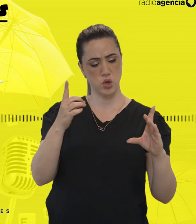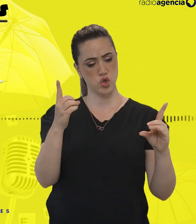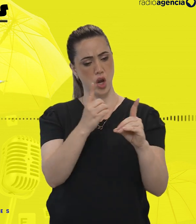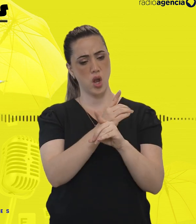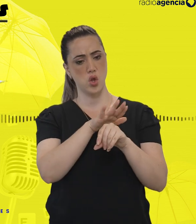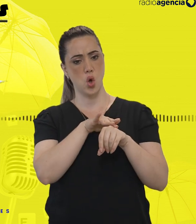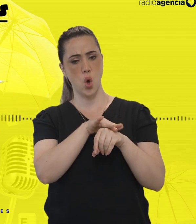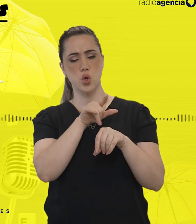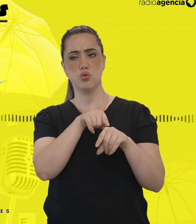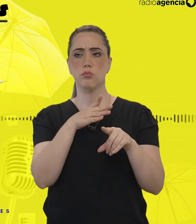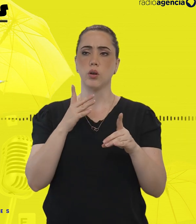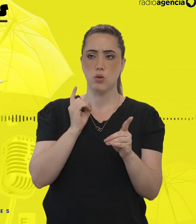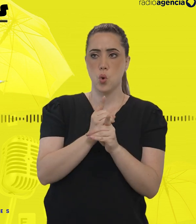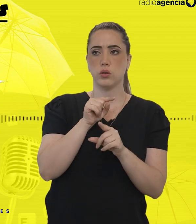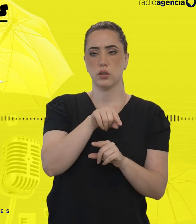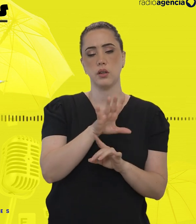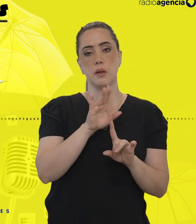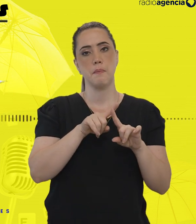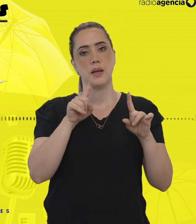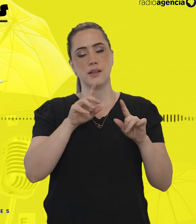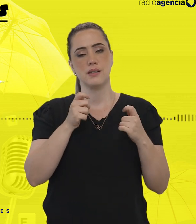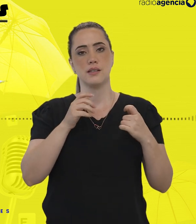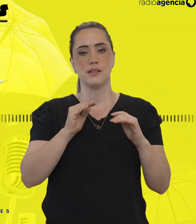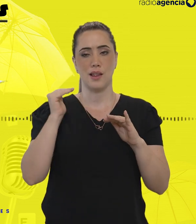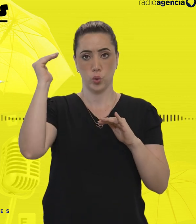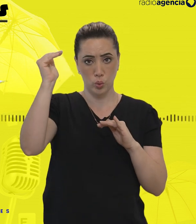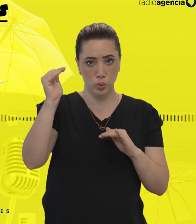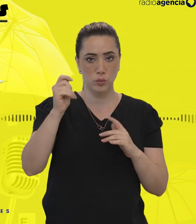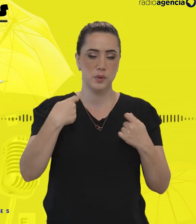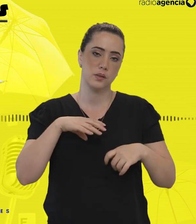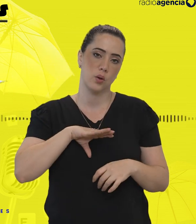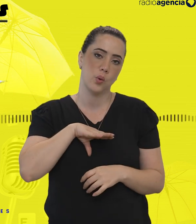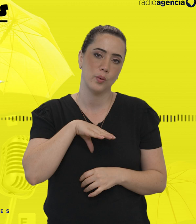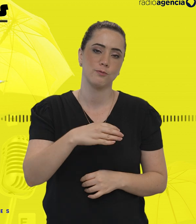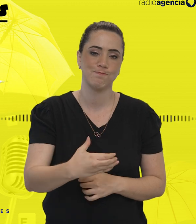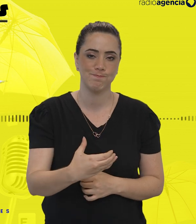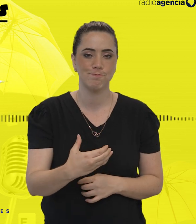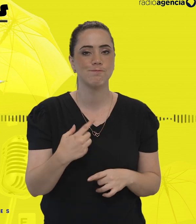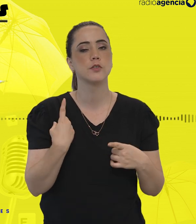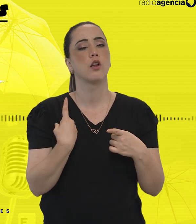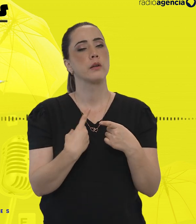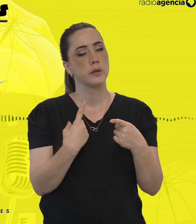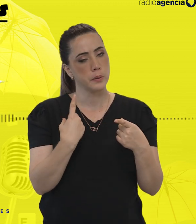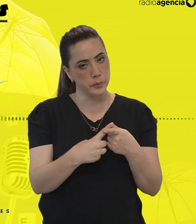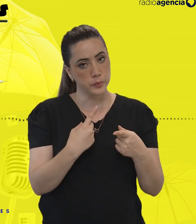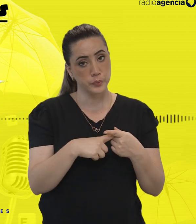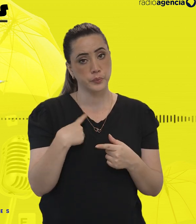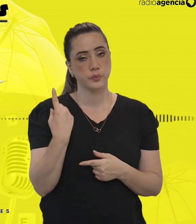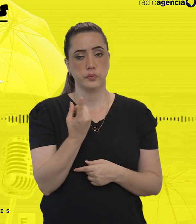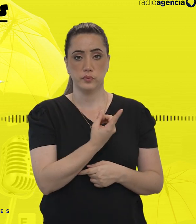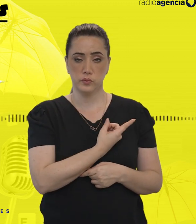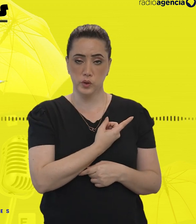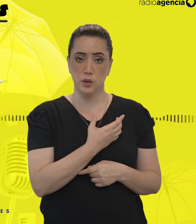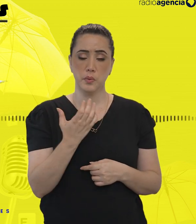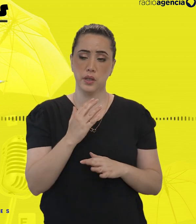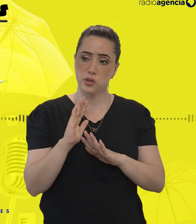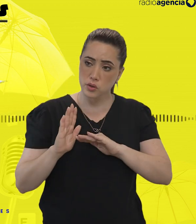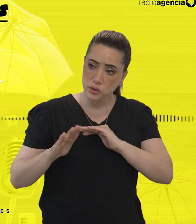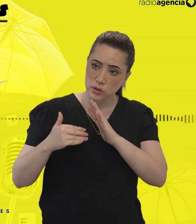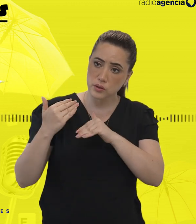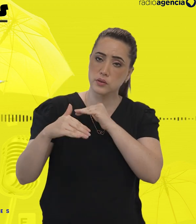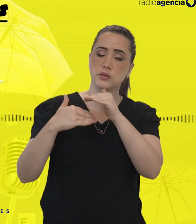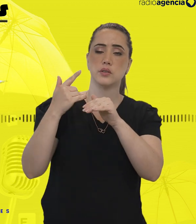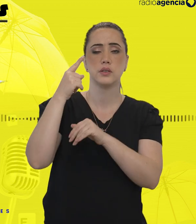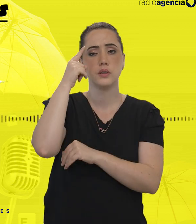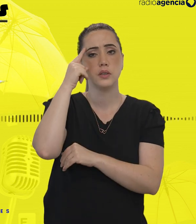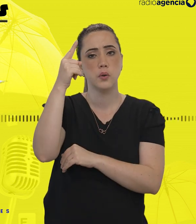na fase adulta, é um processo de coragem. É um processo que requer bastante coragem, porque a gente cresceu com a